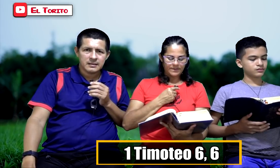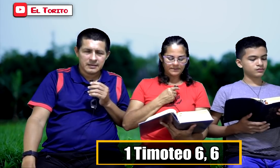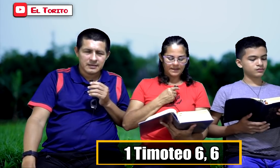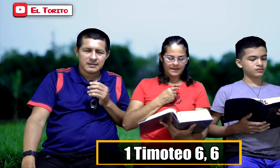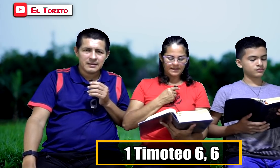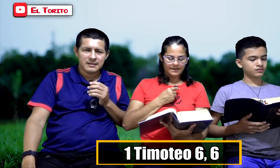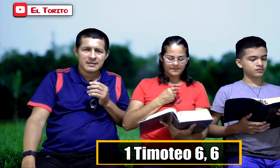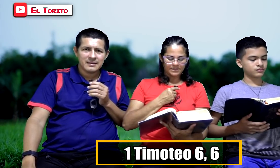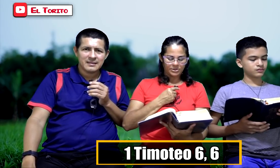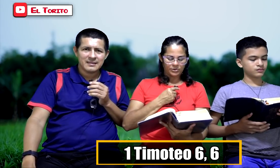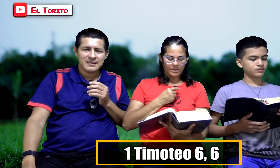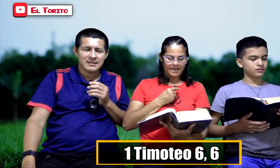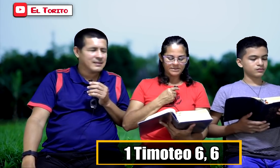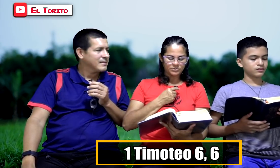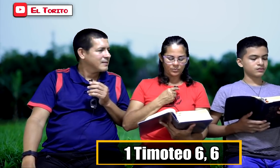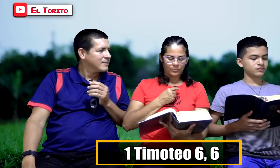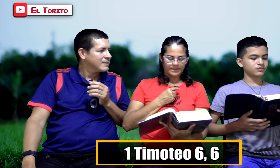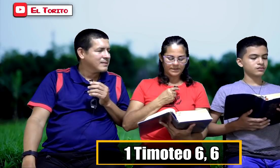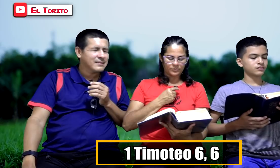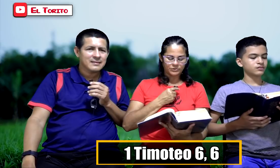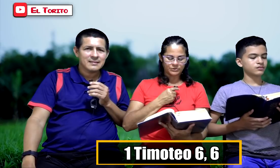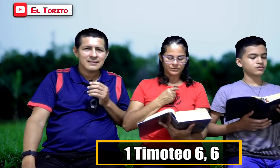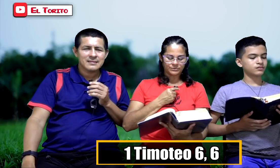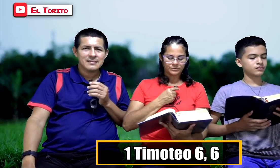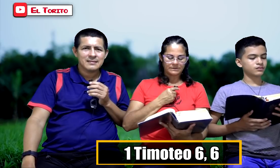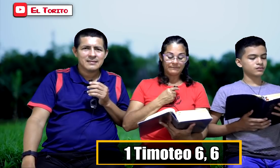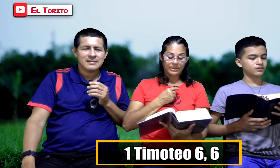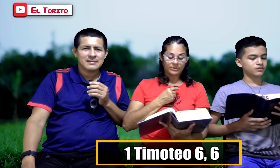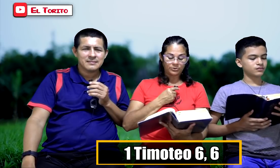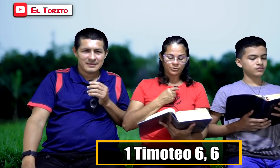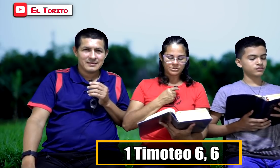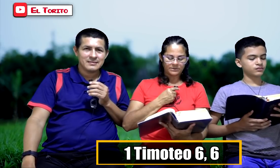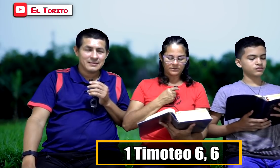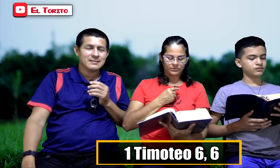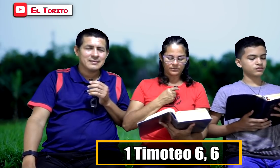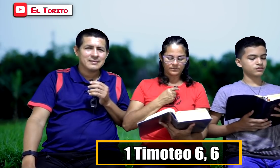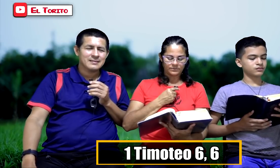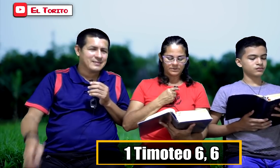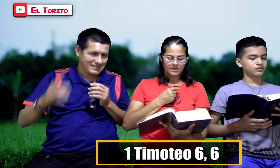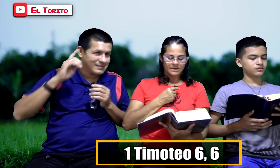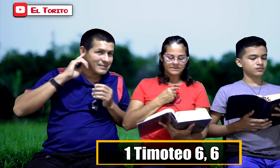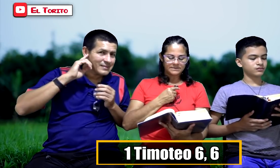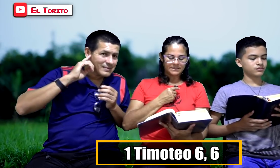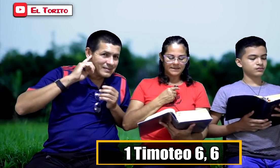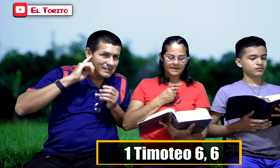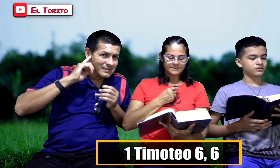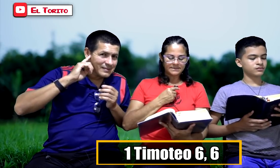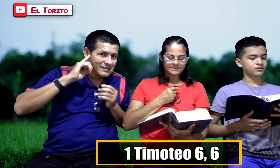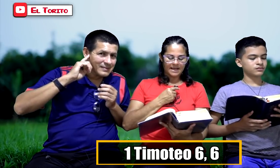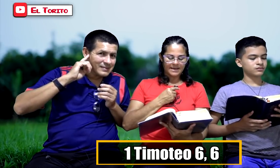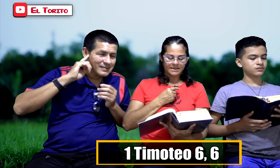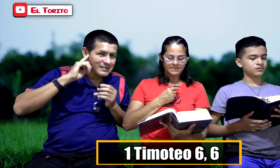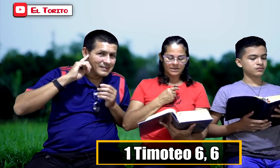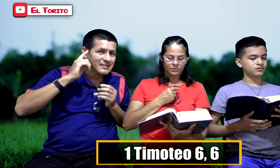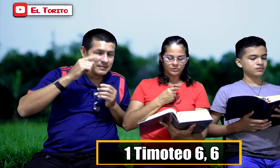verdad que la religión es un buen negocio, pero en otro sentido. Si gracias a ella nos